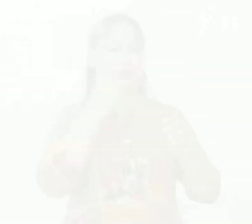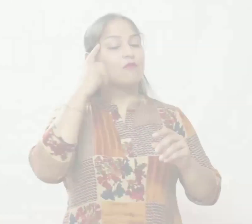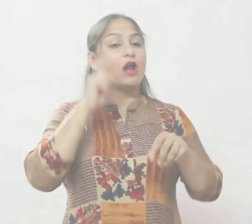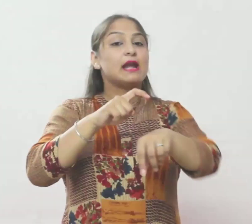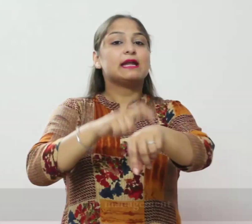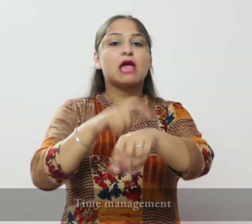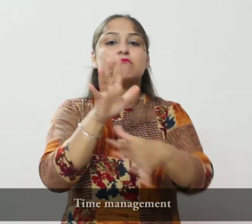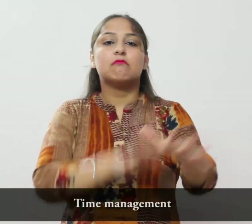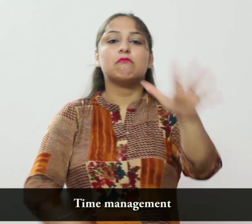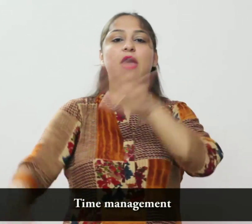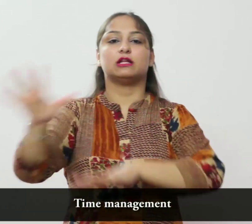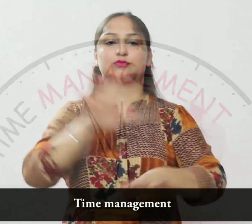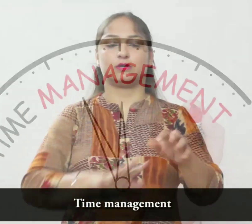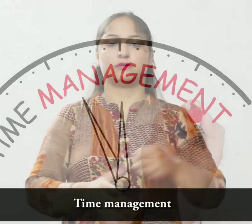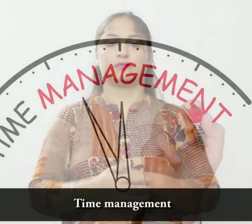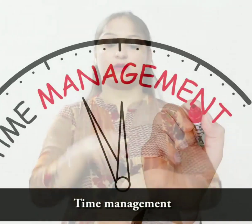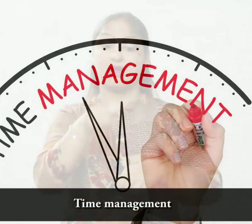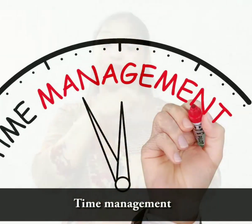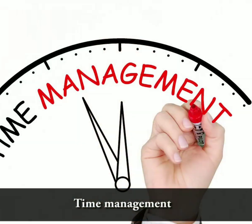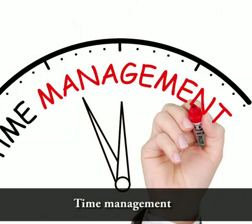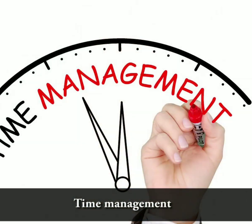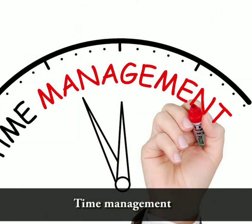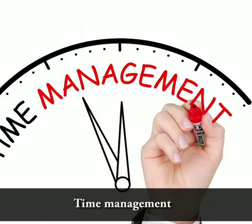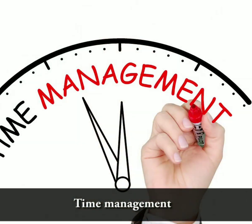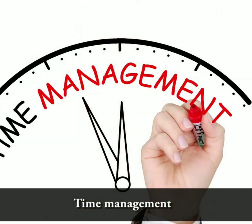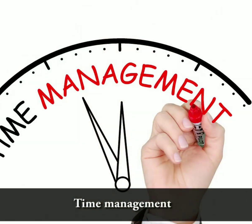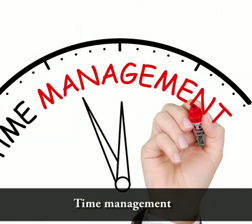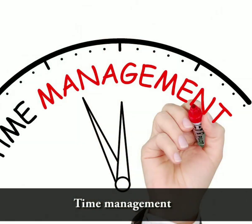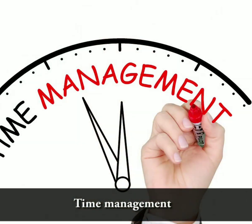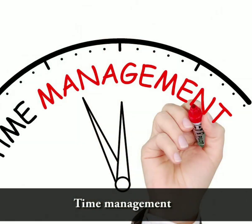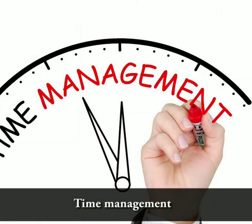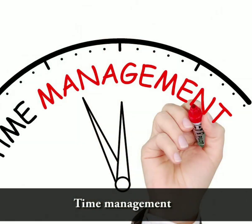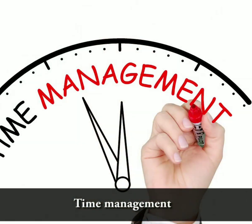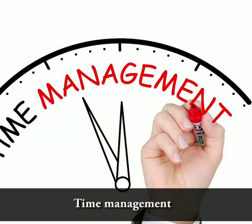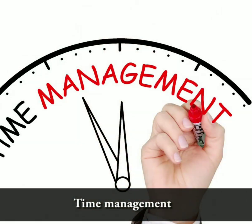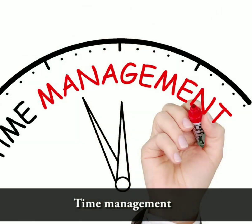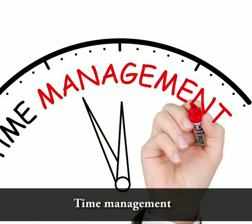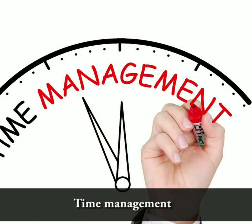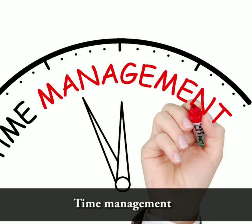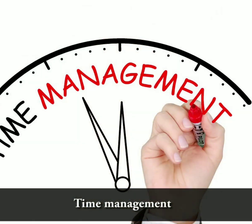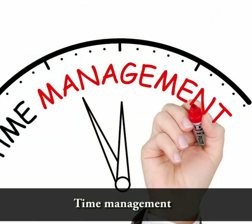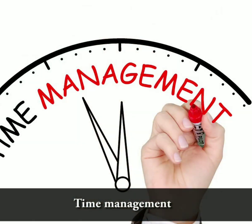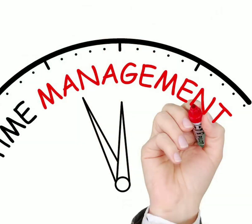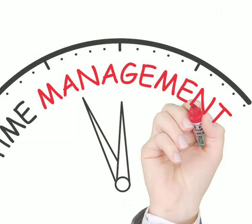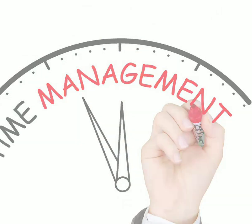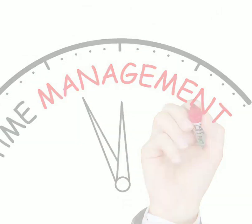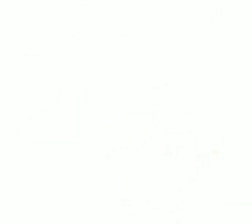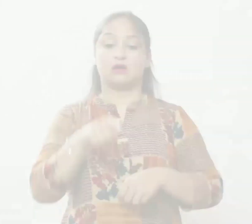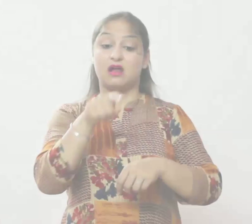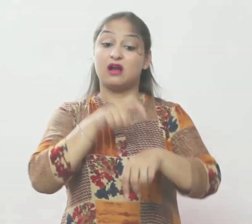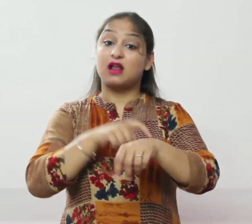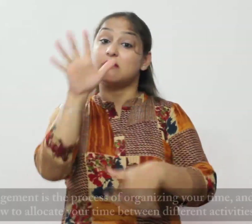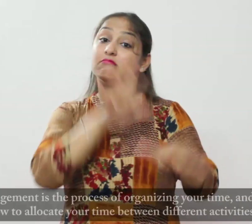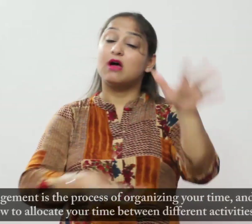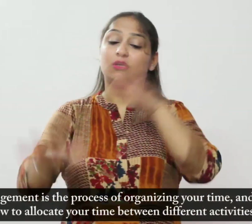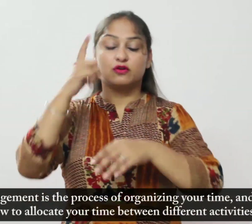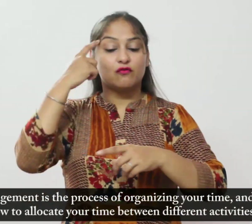समय प्रभंदन समय प्रभंदन आपके समय को व्यवसित करने और